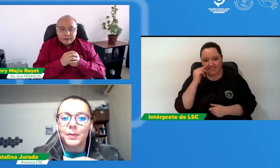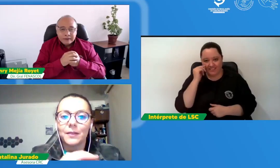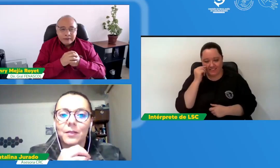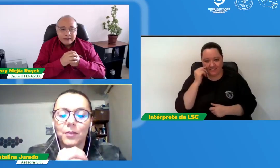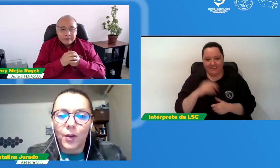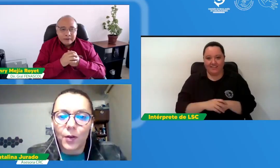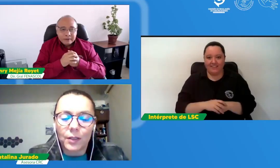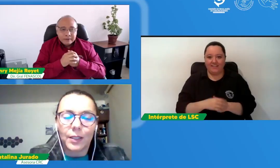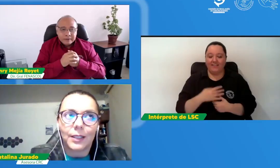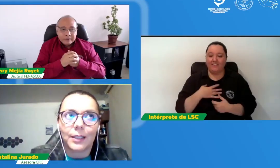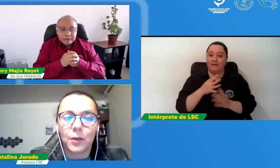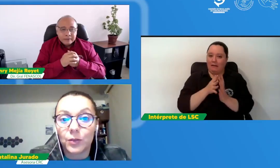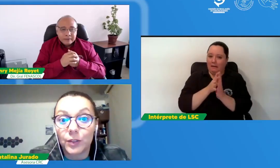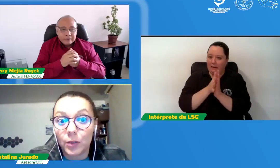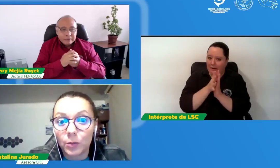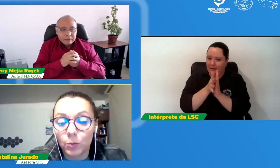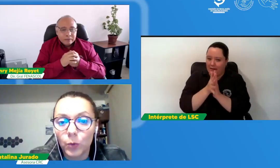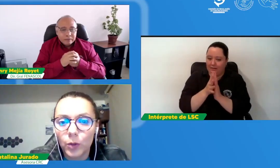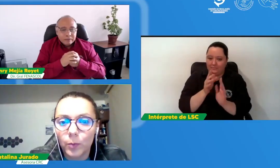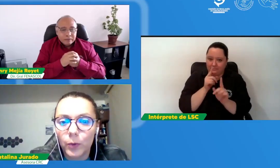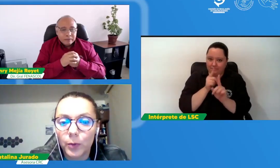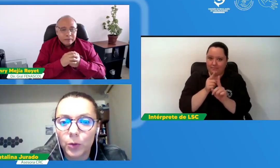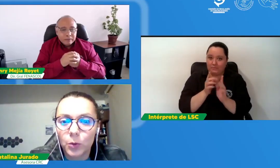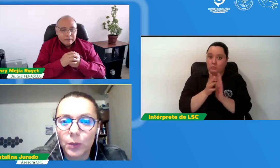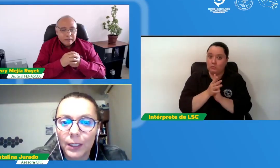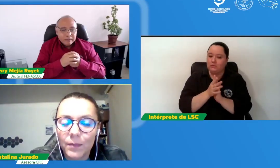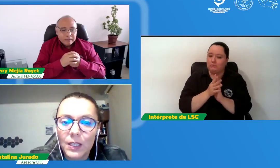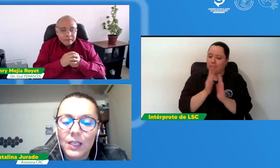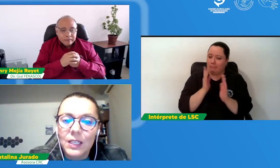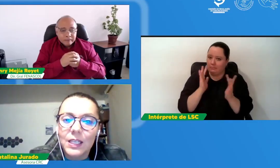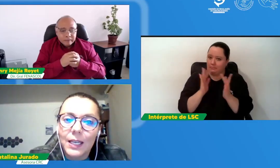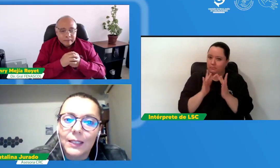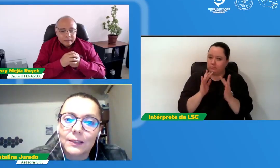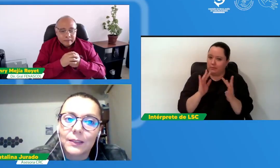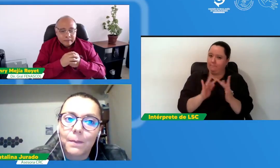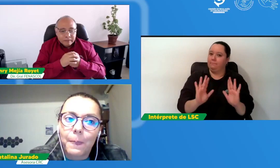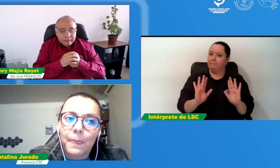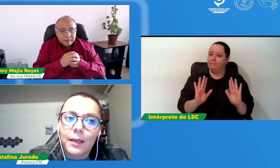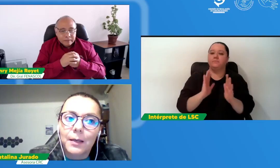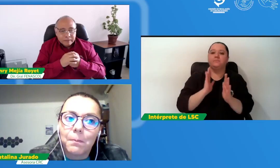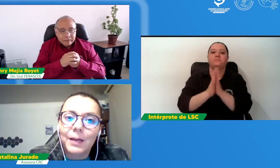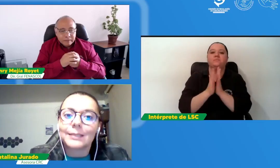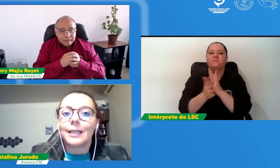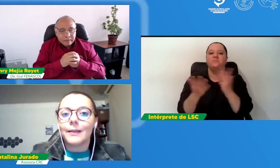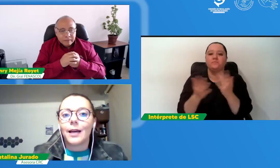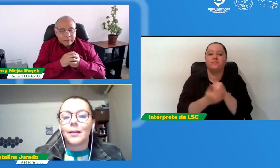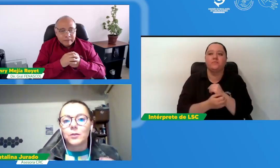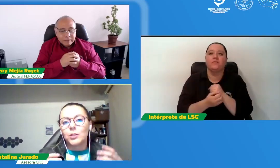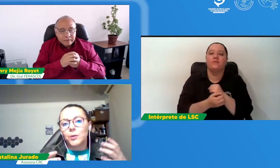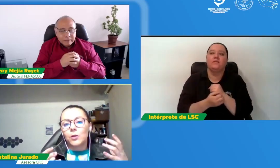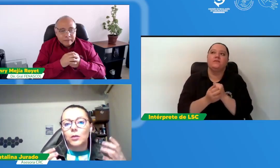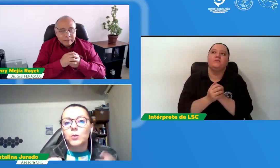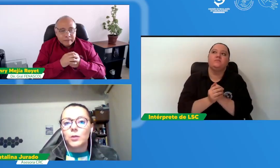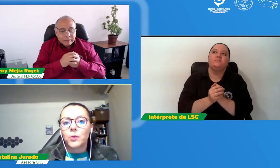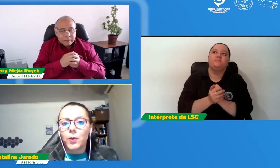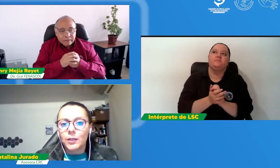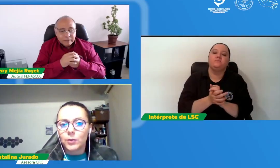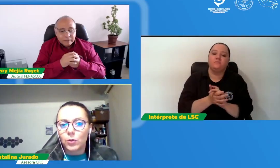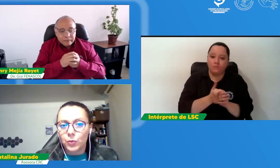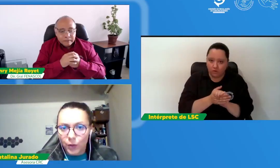precisión que considero muy oportuna y es más allá de concebirlo como una nueva resolución